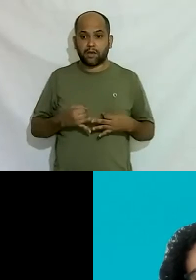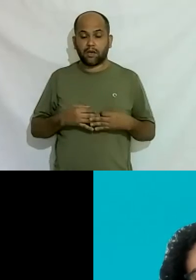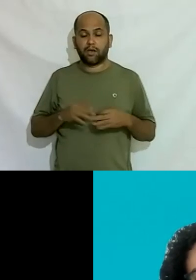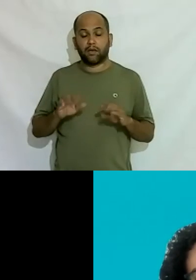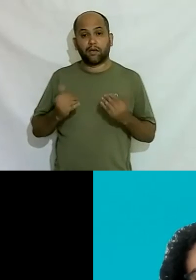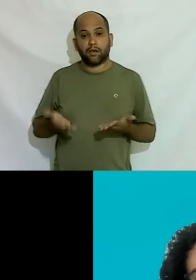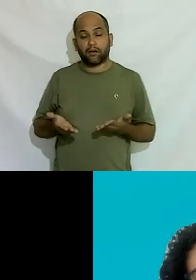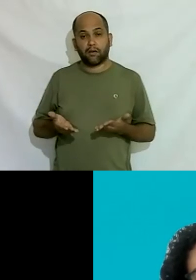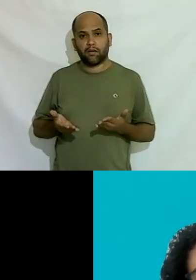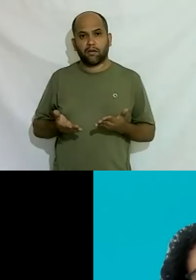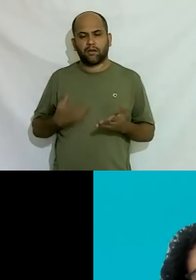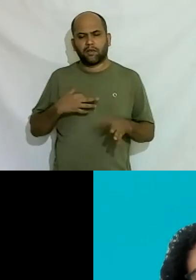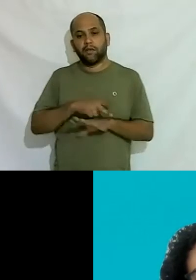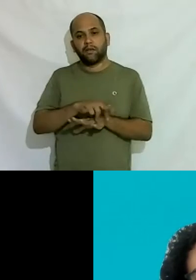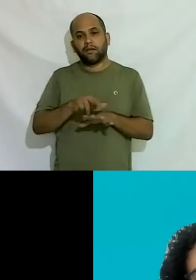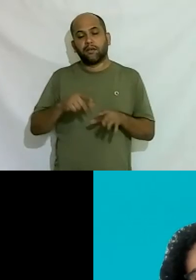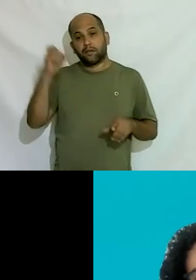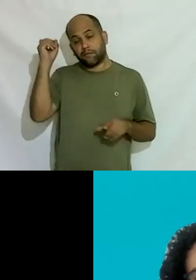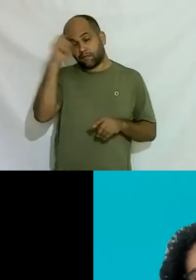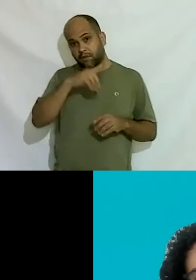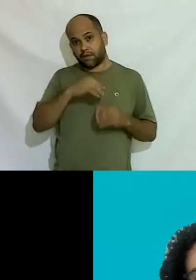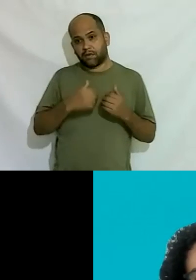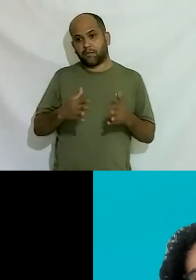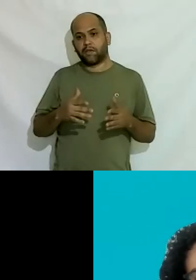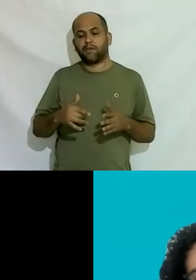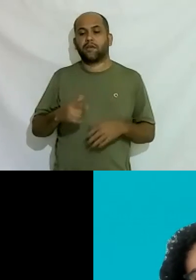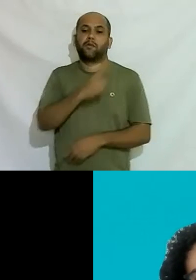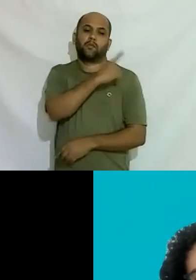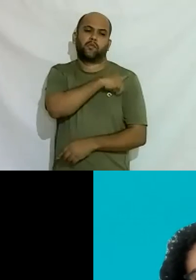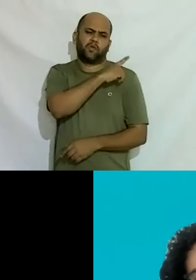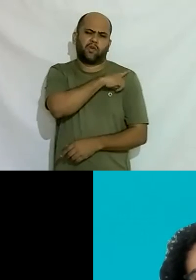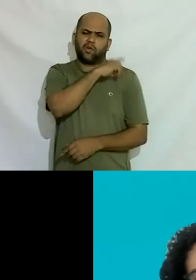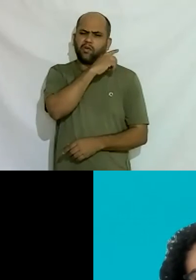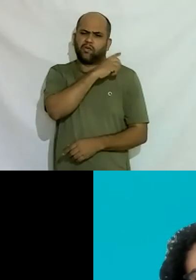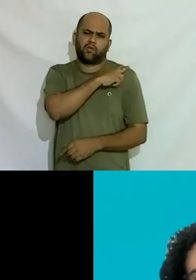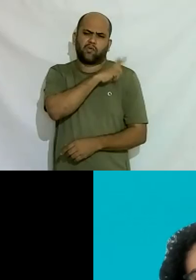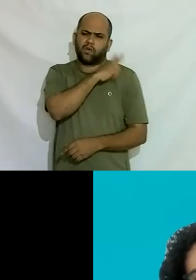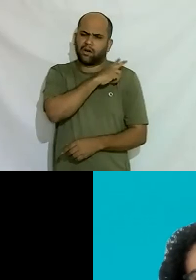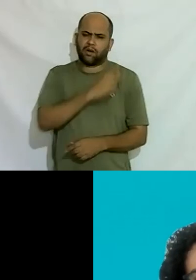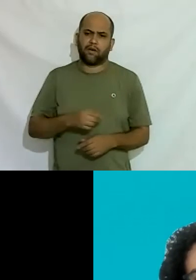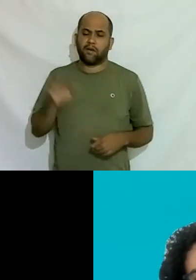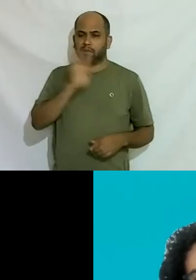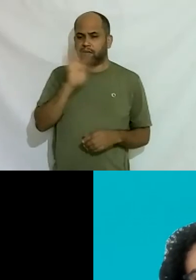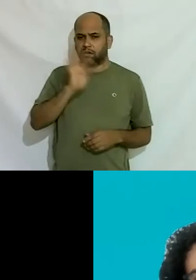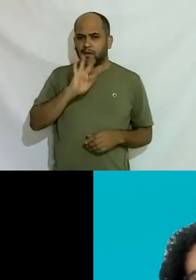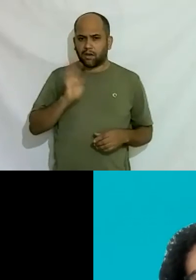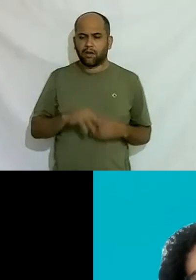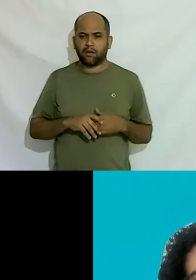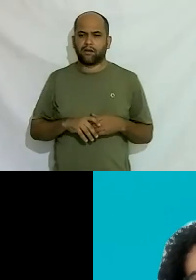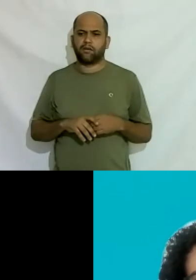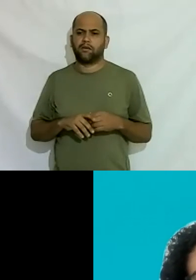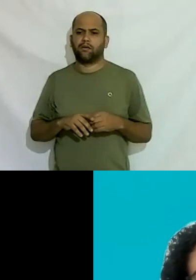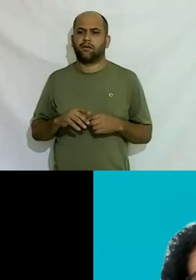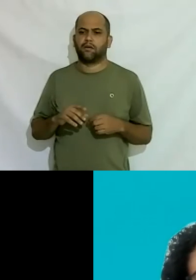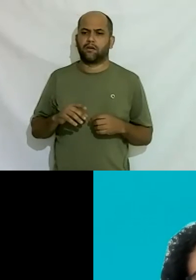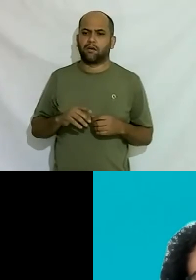tem uma série de dificuldades desde o primeiro grau segundo grau a cuidar existem obstáculos existem